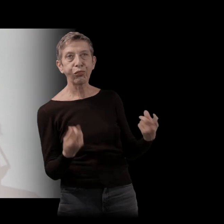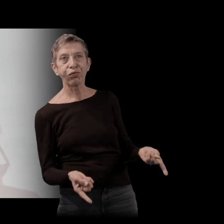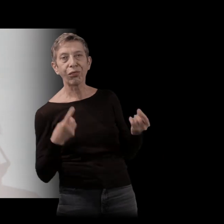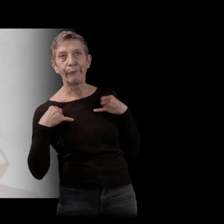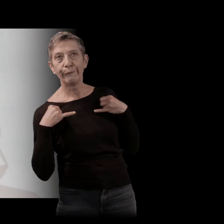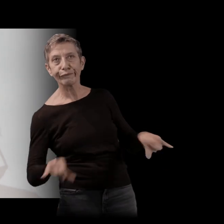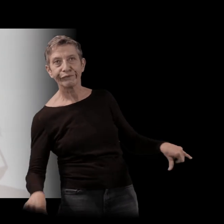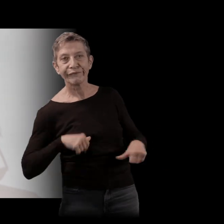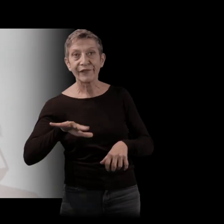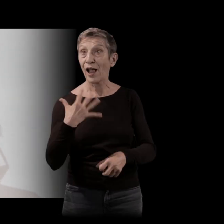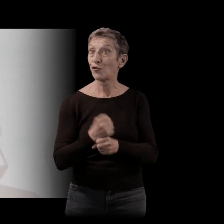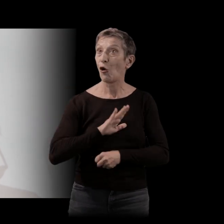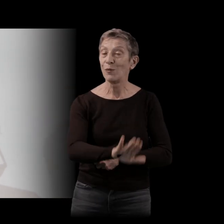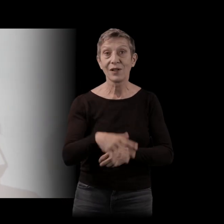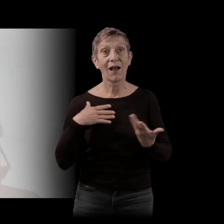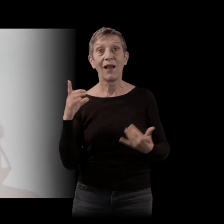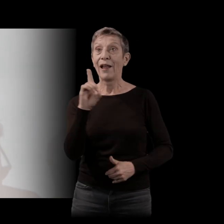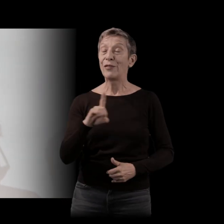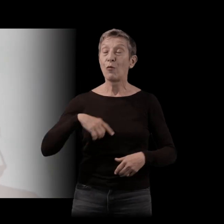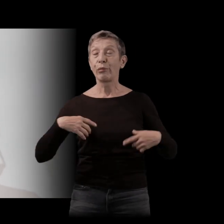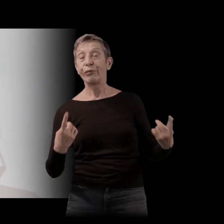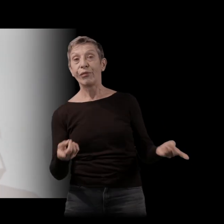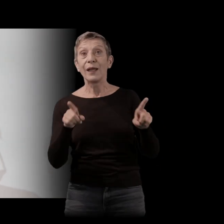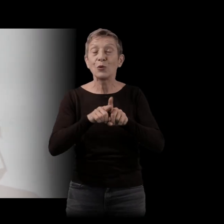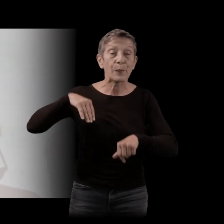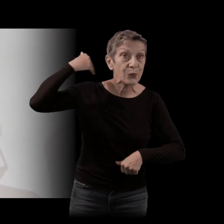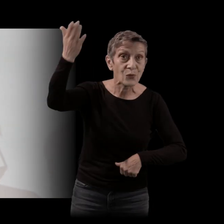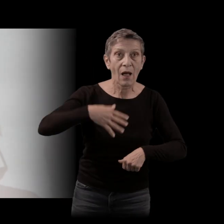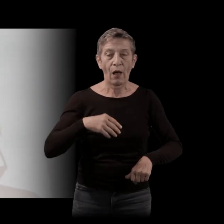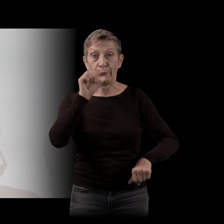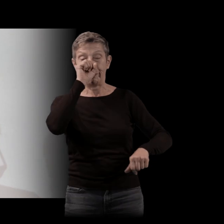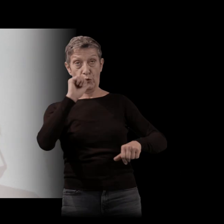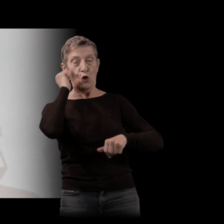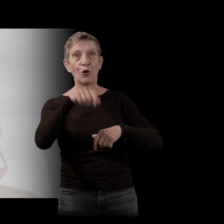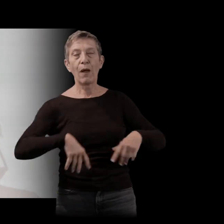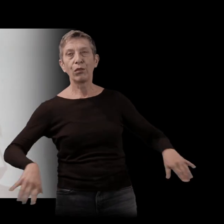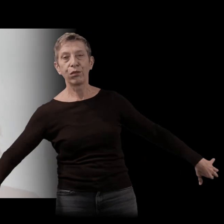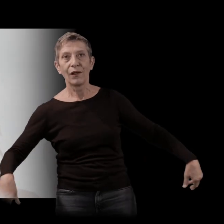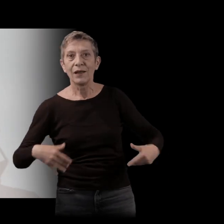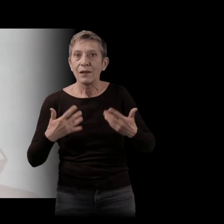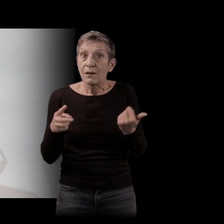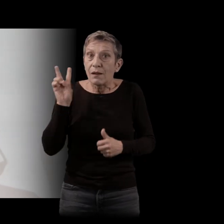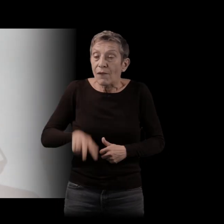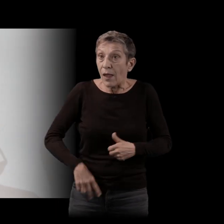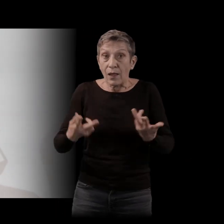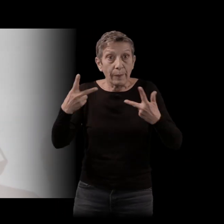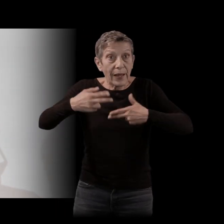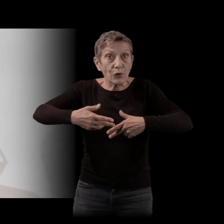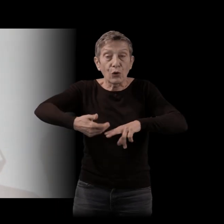les indolences du dimanche et plus tard, les lendemains de cuite à glander. Cette période engloutie qui avait tellement duré et semblait